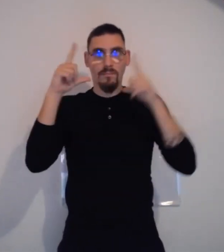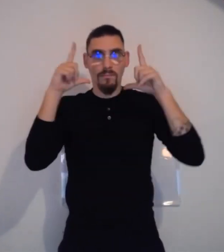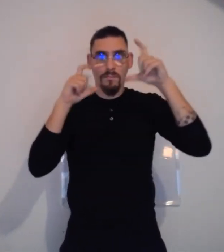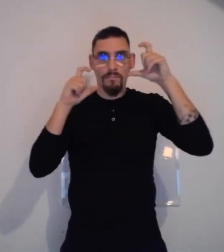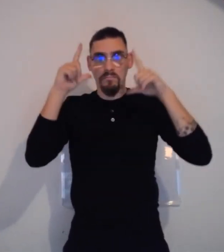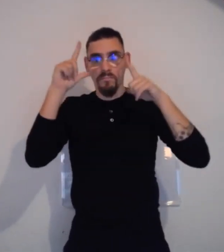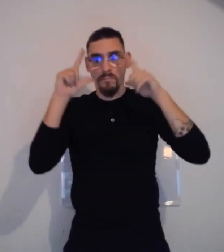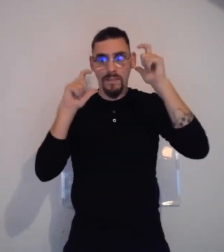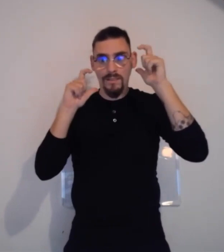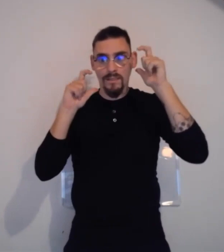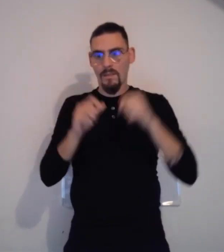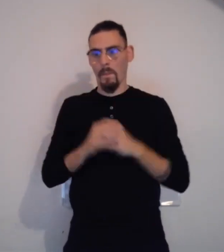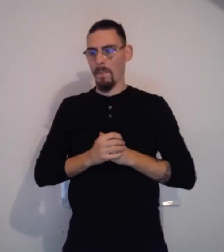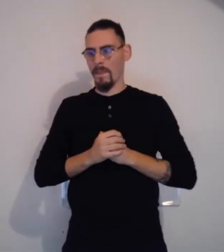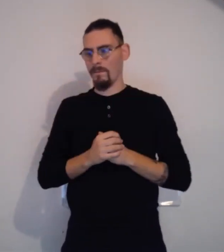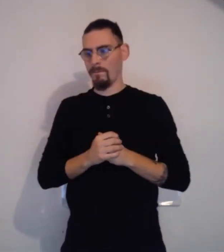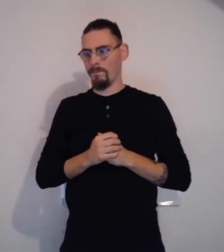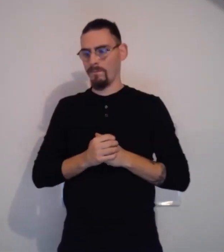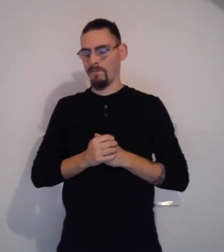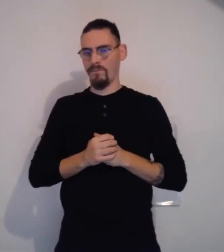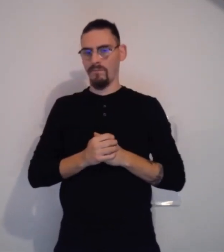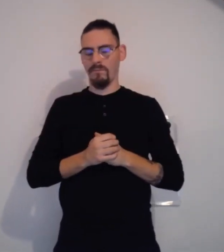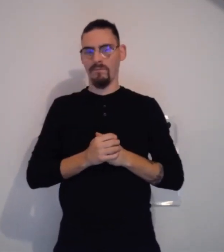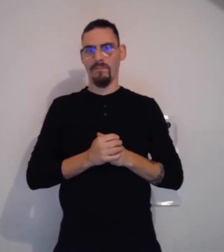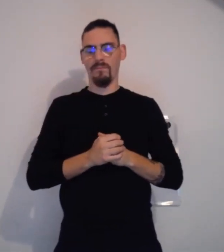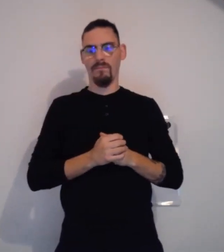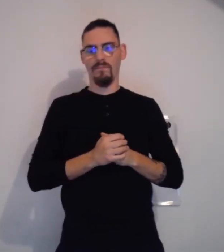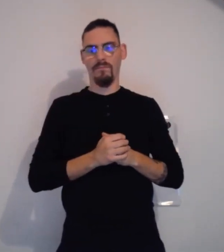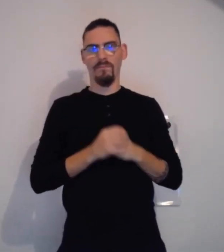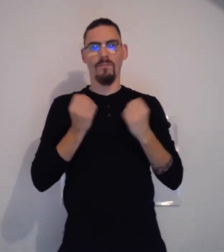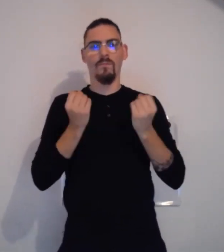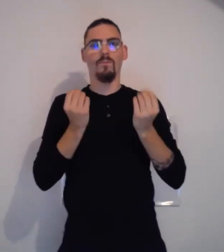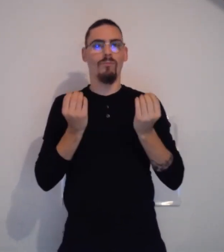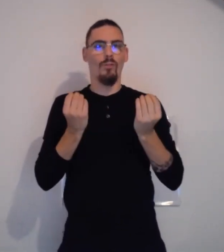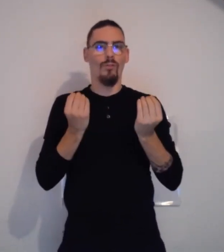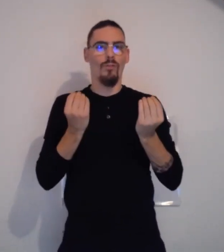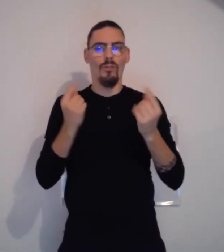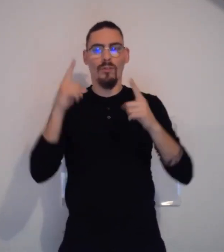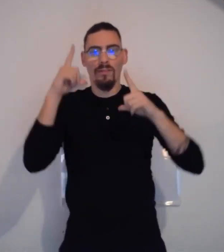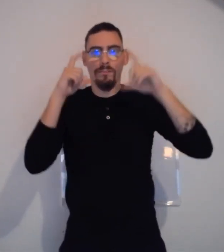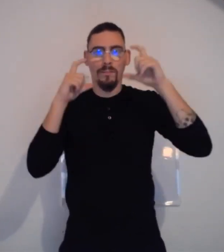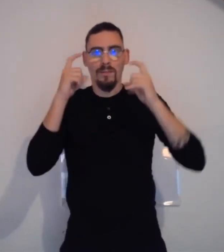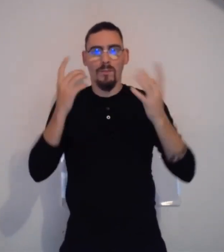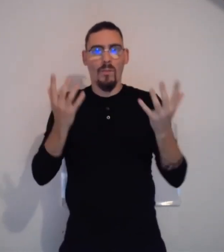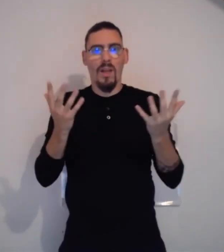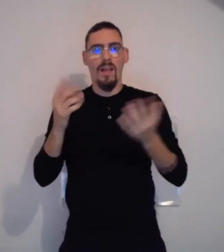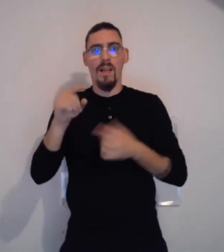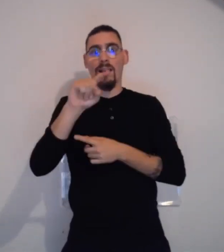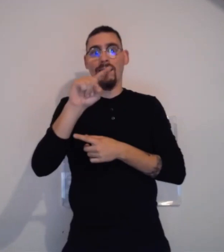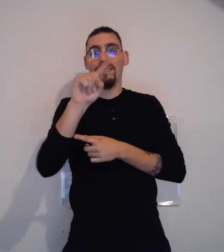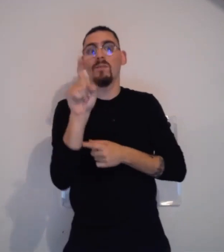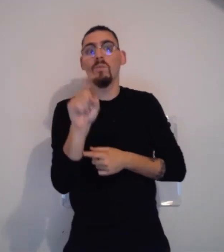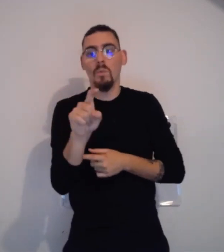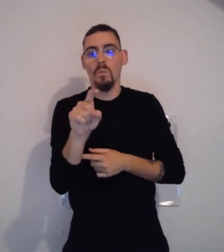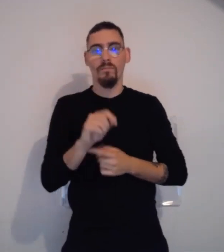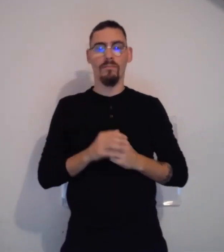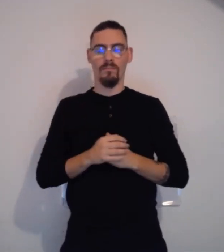Et on n'oublie pas, bien sûr, le cinquième paramètre, qui est l'expression du visage. Pour ce faire, c'est vrai que